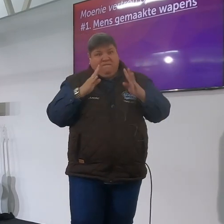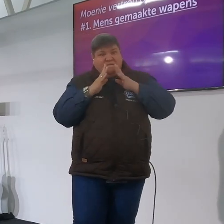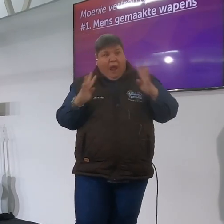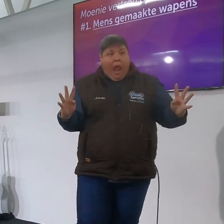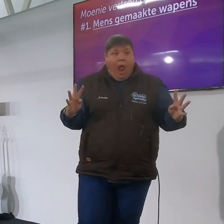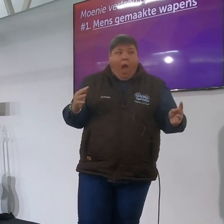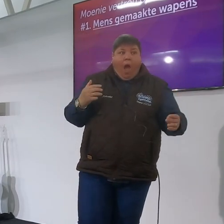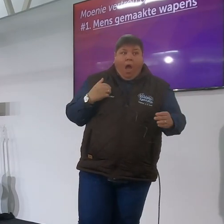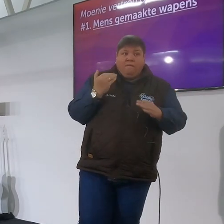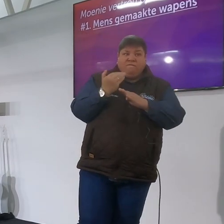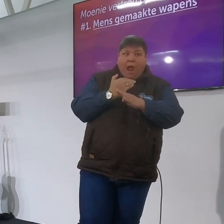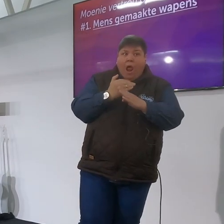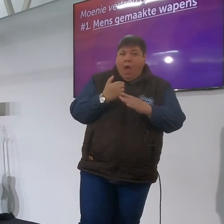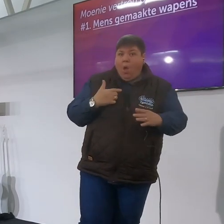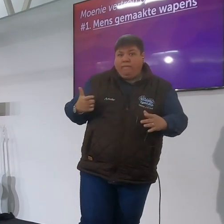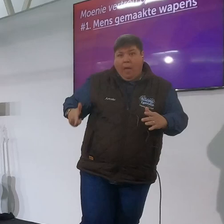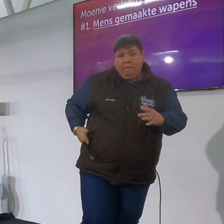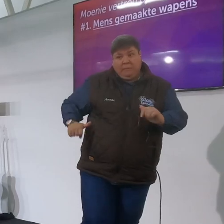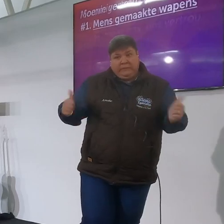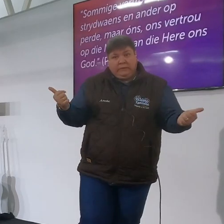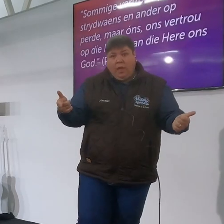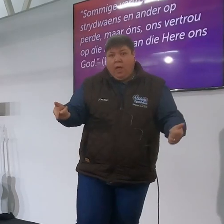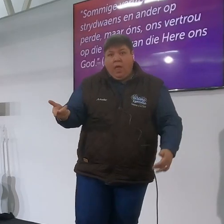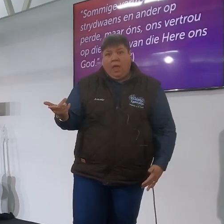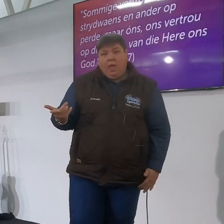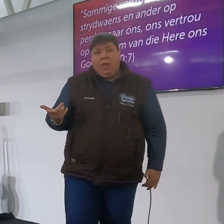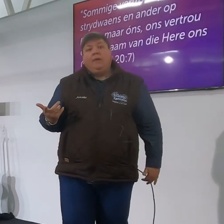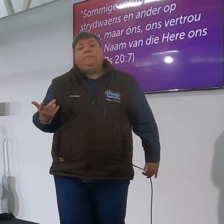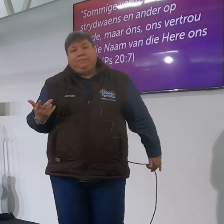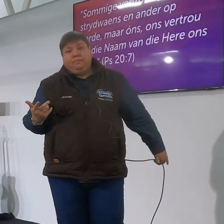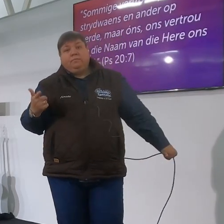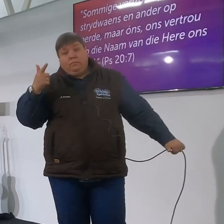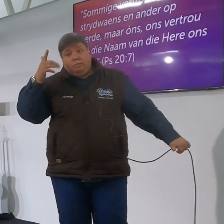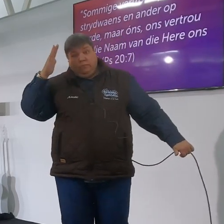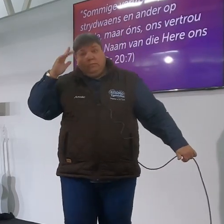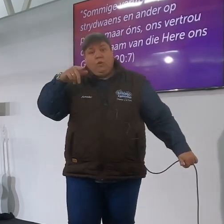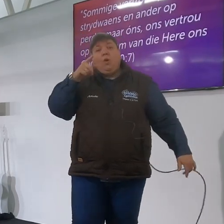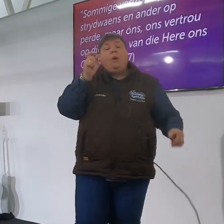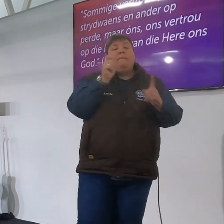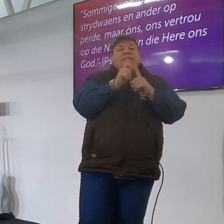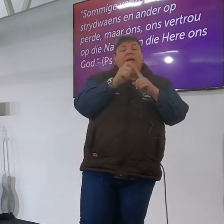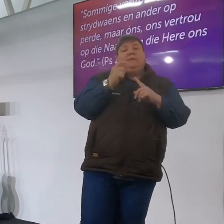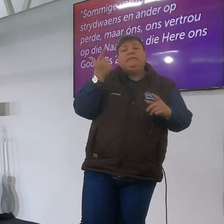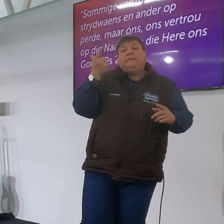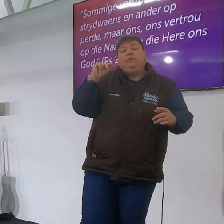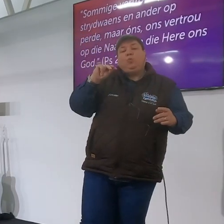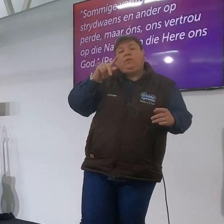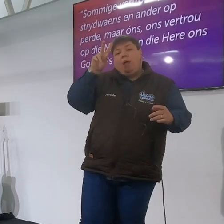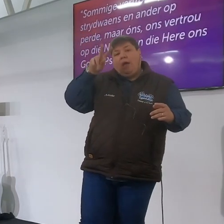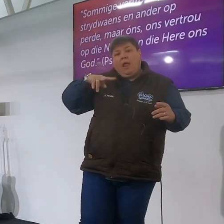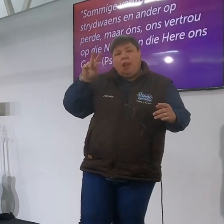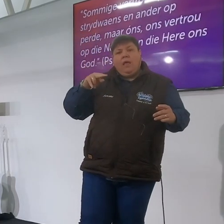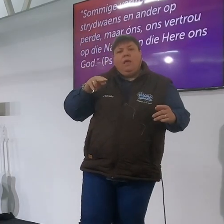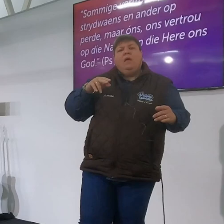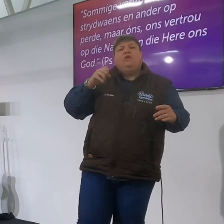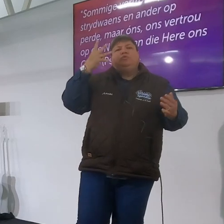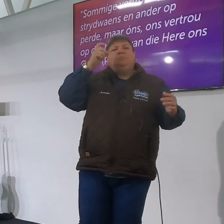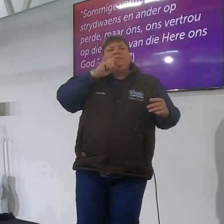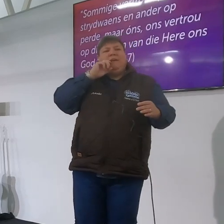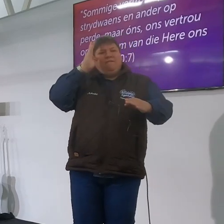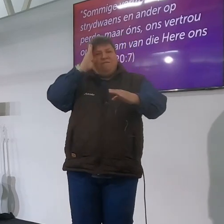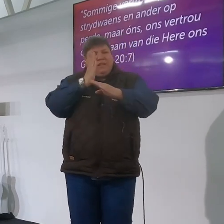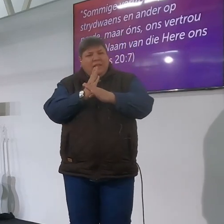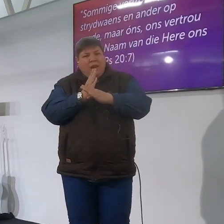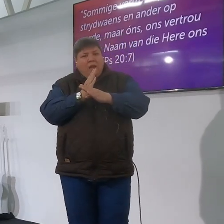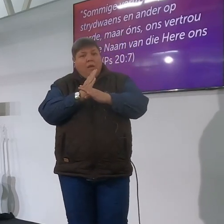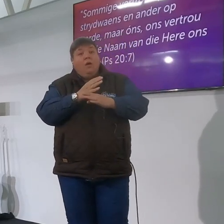mensgemaakte wapens hier nie nou dit is meer as nie dit nou in persant toe na vers 7 lees ons sommige vertrouw op stryfwaans en ander op